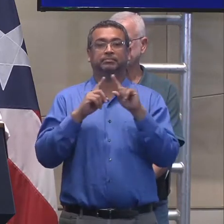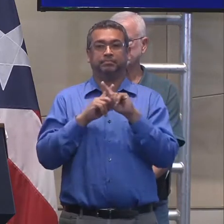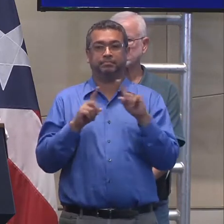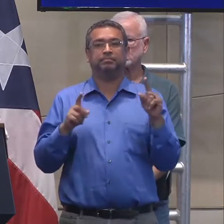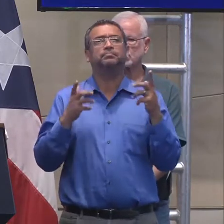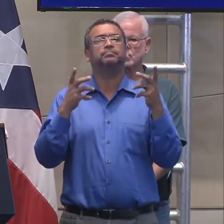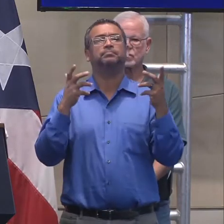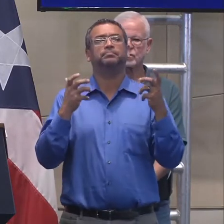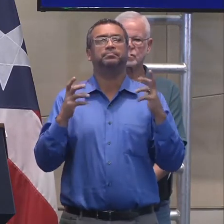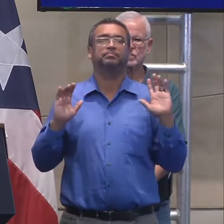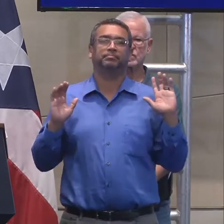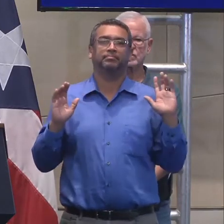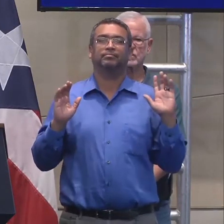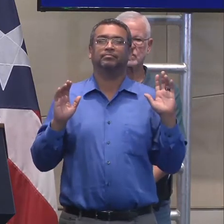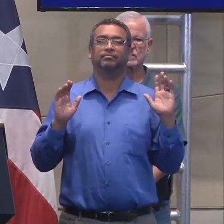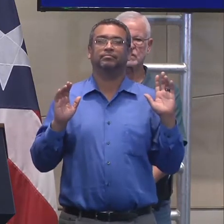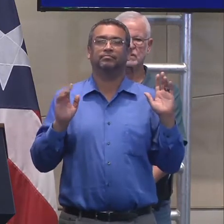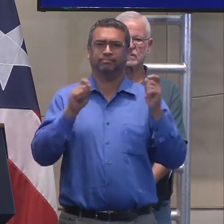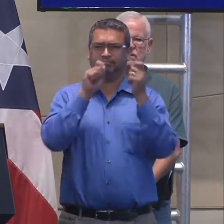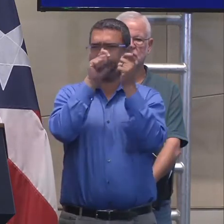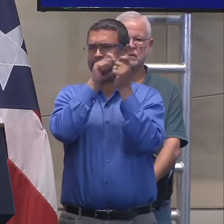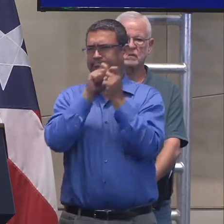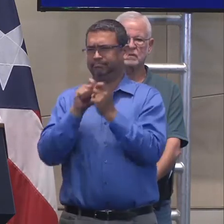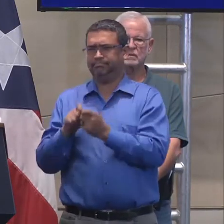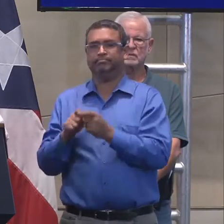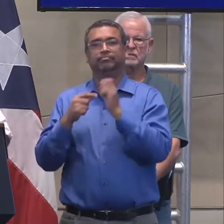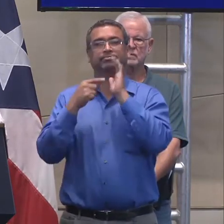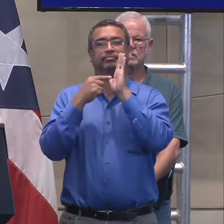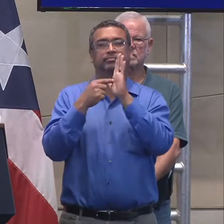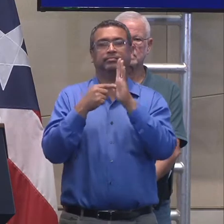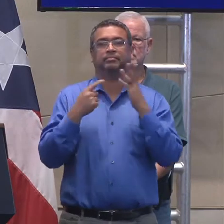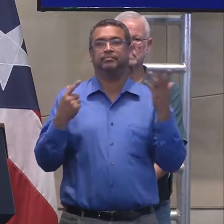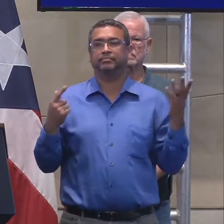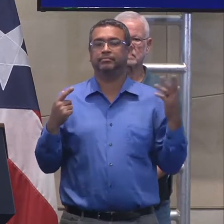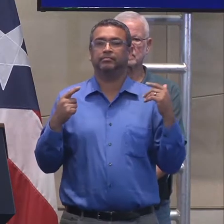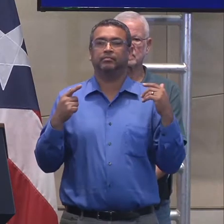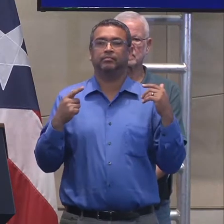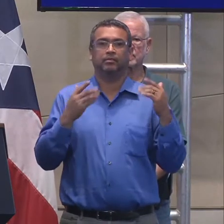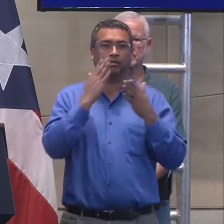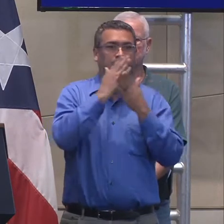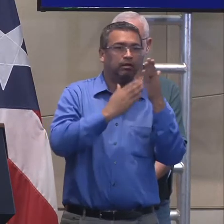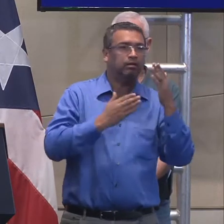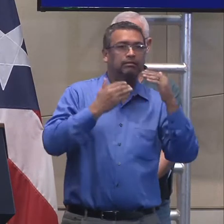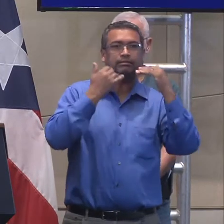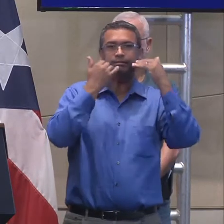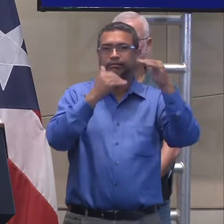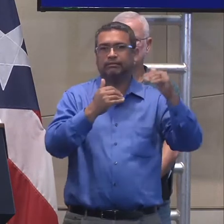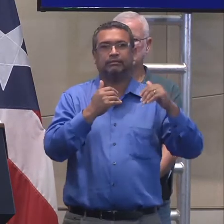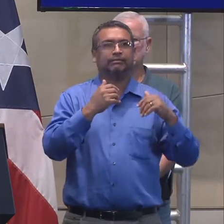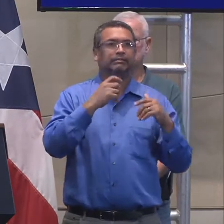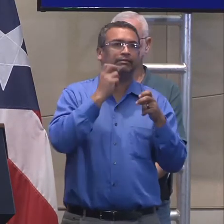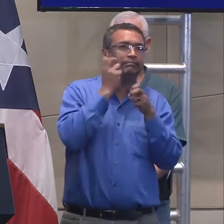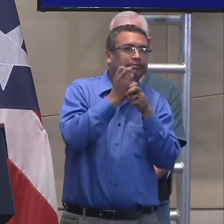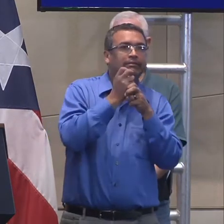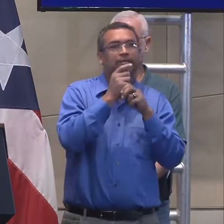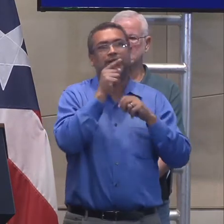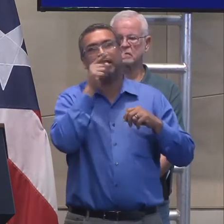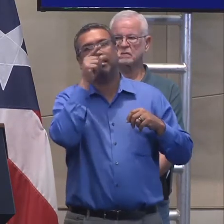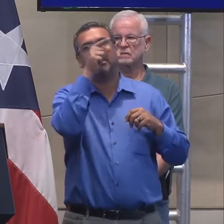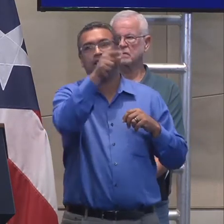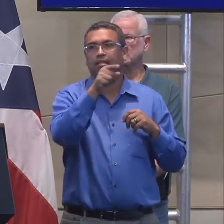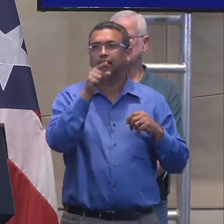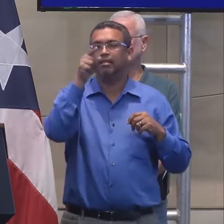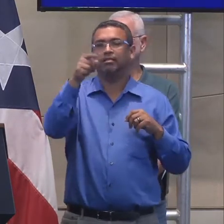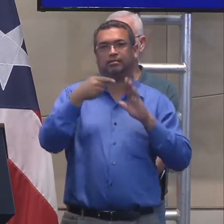ser también un poco más granular, particularmente con las áreas que tienen más limitaciones. Vemos que el acceso